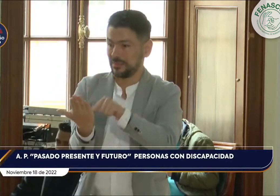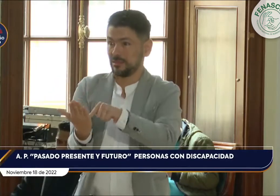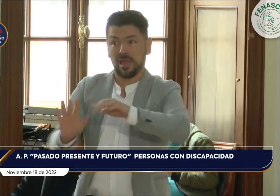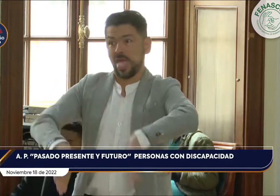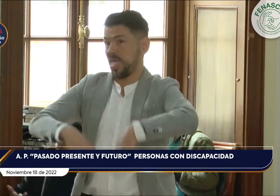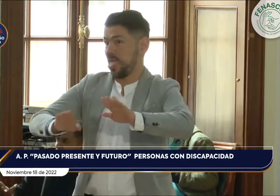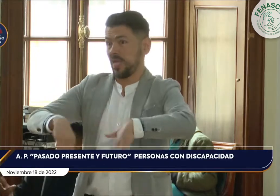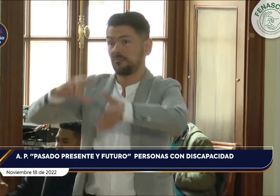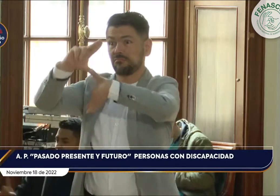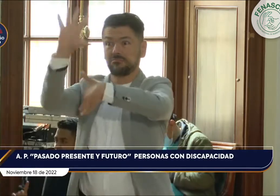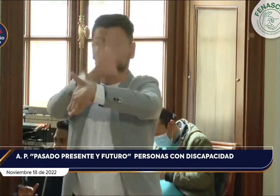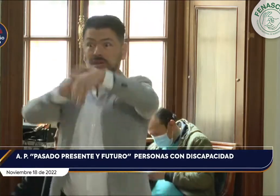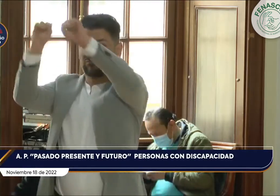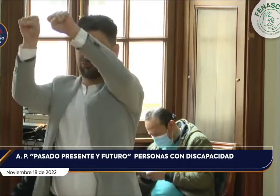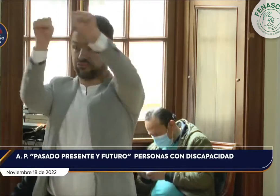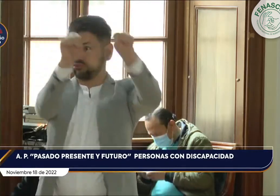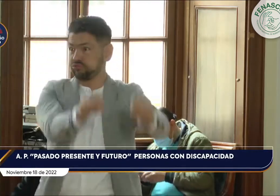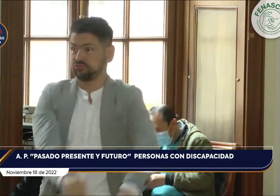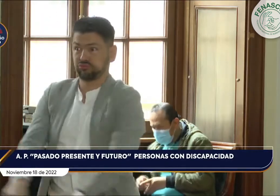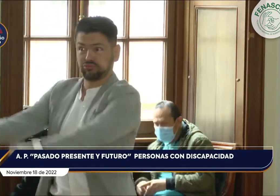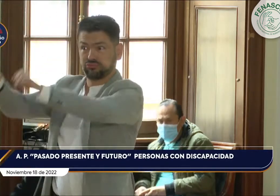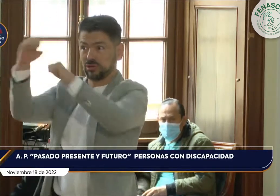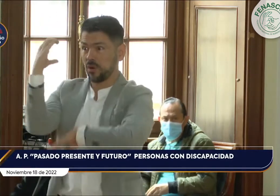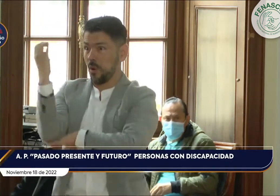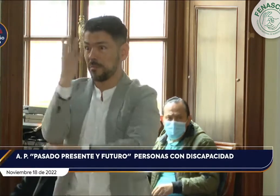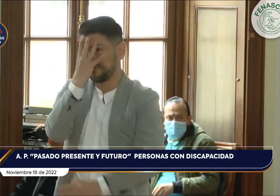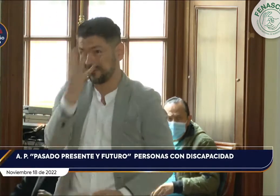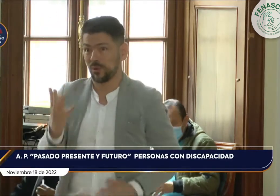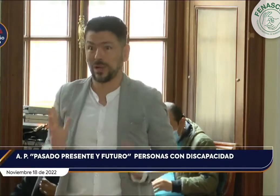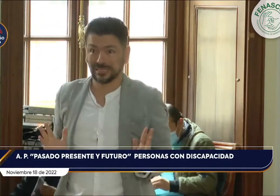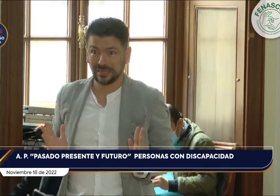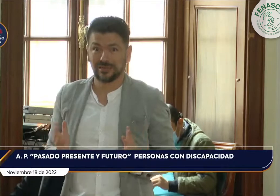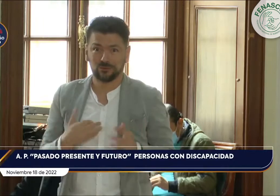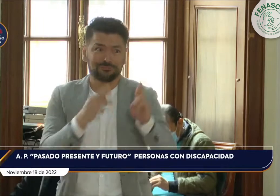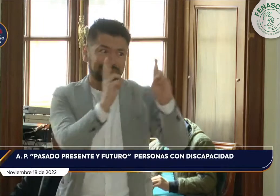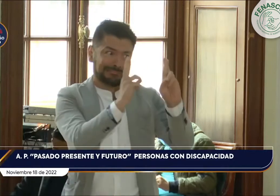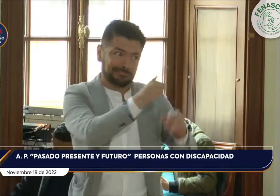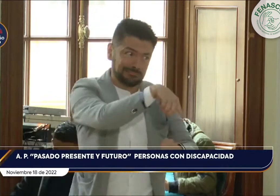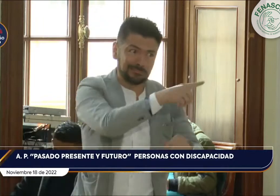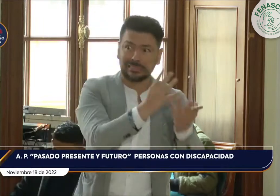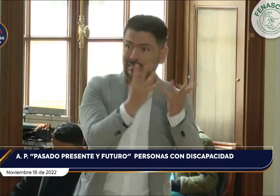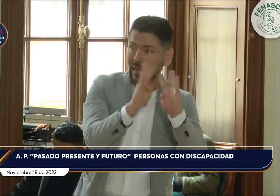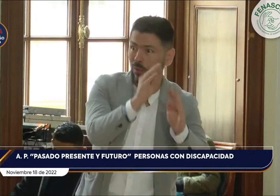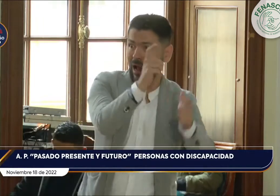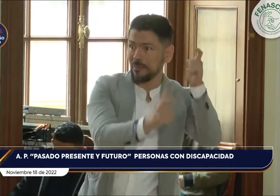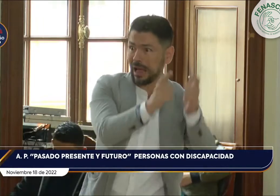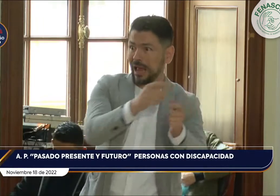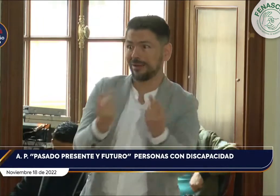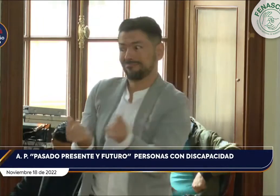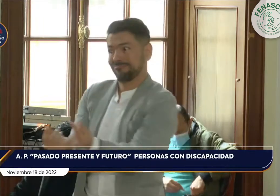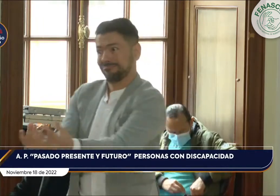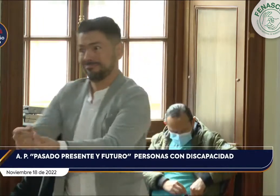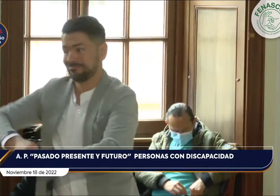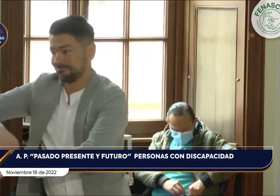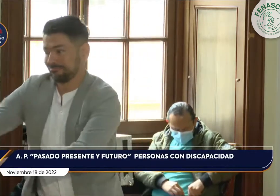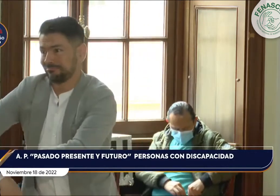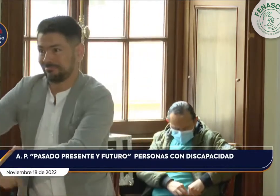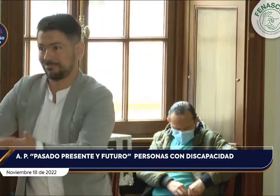hace falta. A nivel latinoamericano ya tienen todos los países su protocolo, solo falta Colombia y esto es una vergüenza a nivel